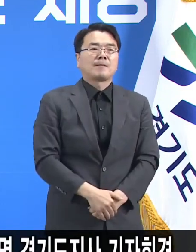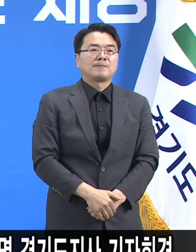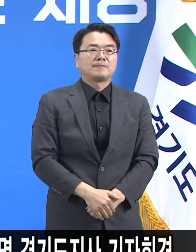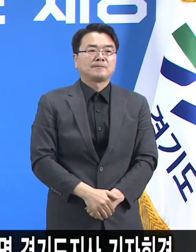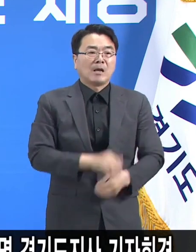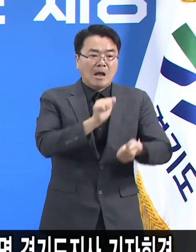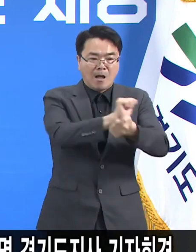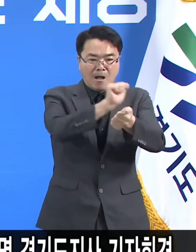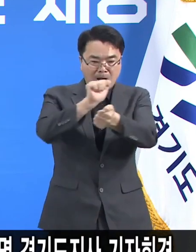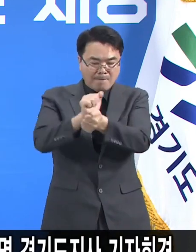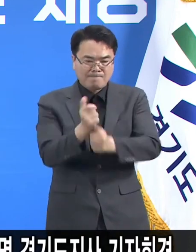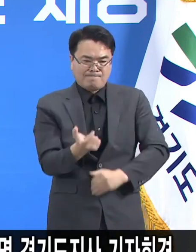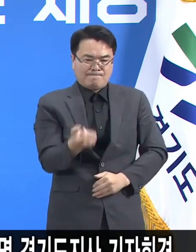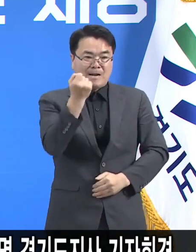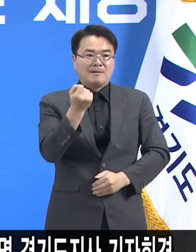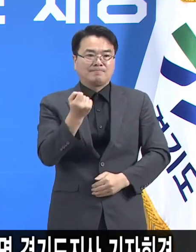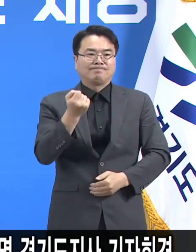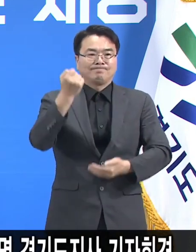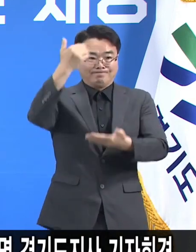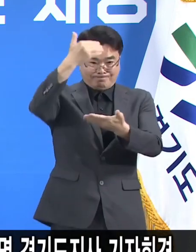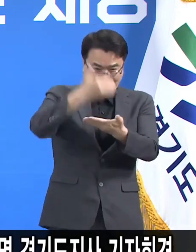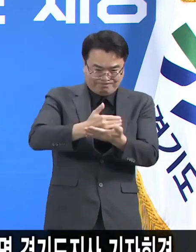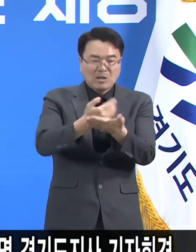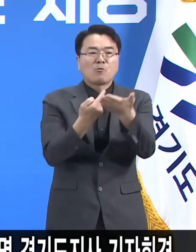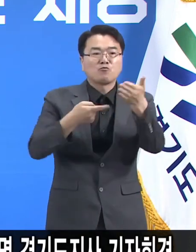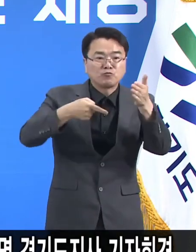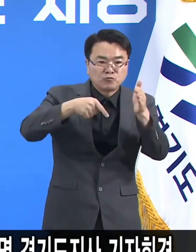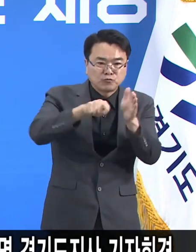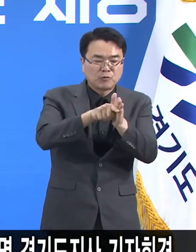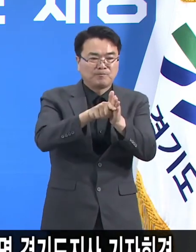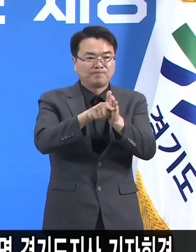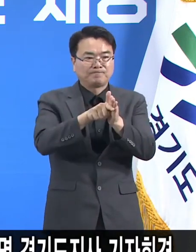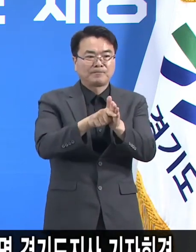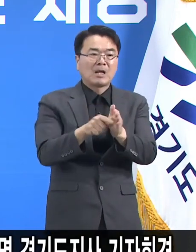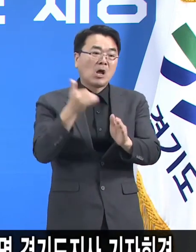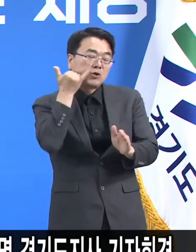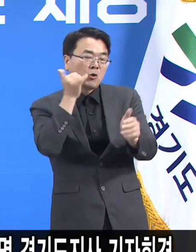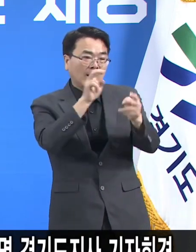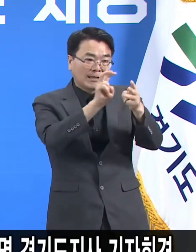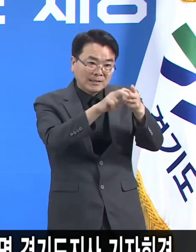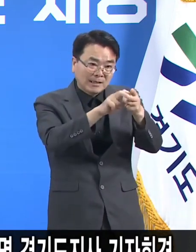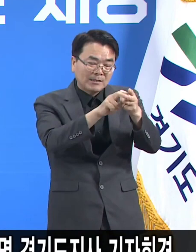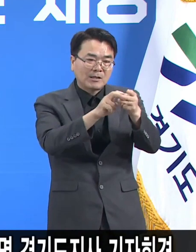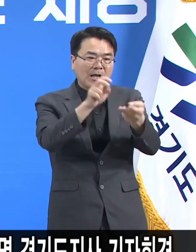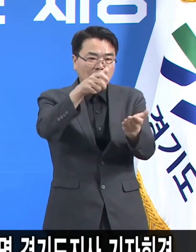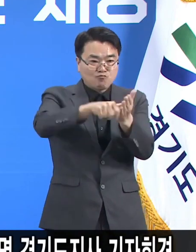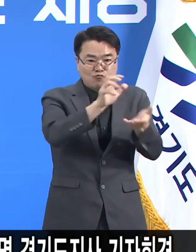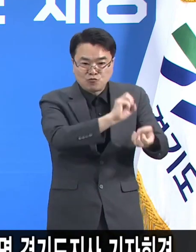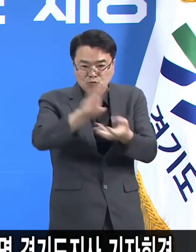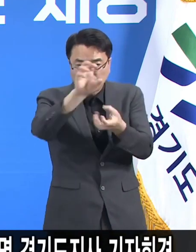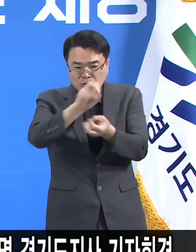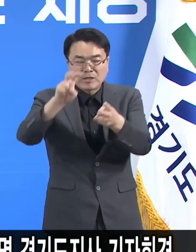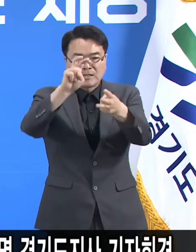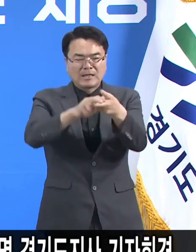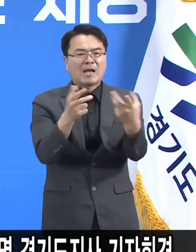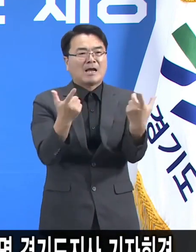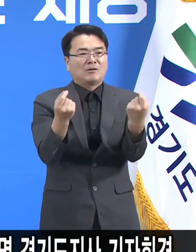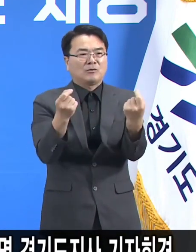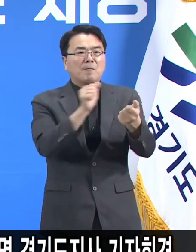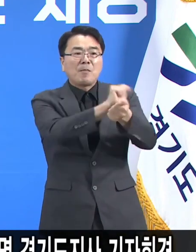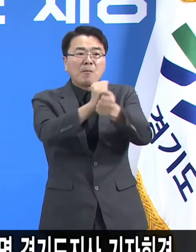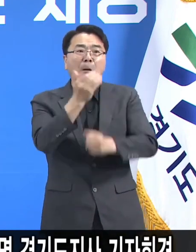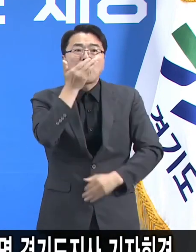감염 확산을 조기 차단하기 위해서 콜센터 물류센터 같은 감염 빈도가 높은 사업장을 대상으로